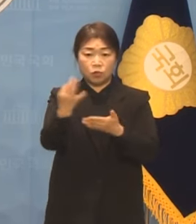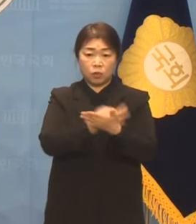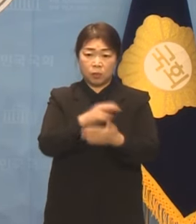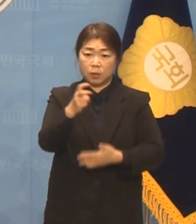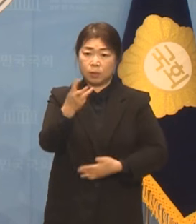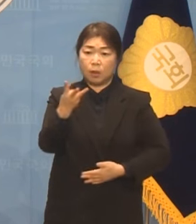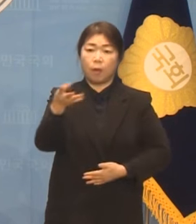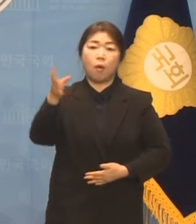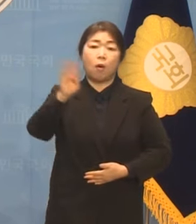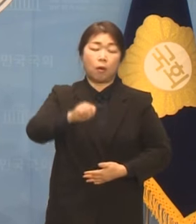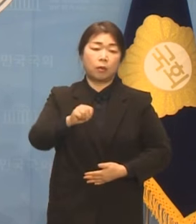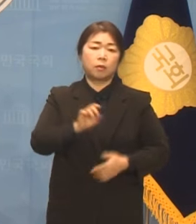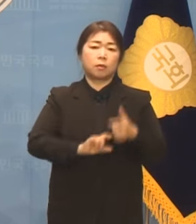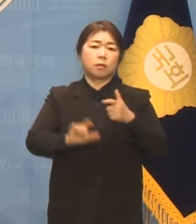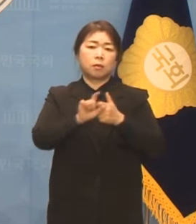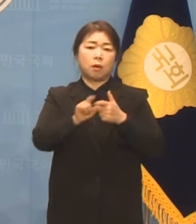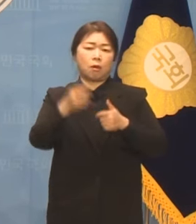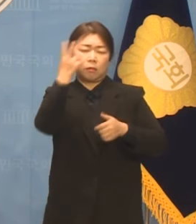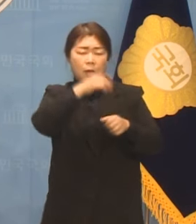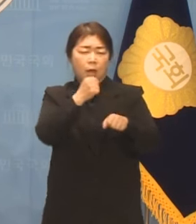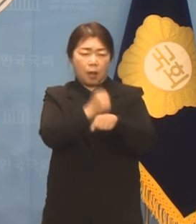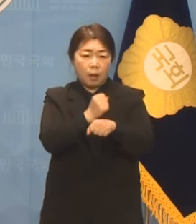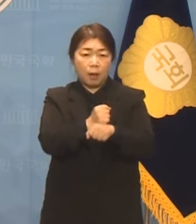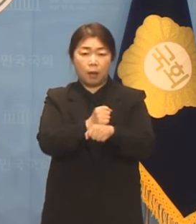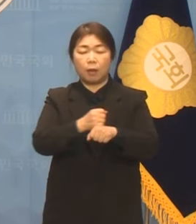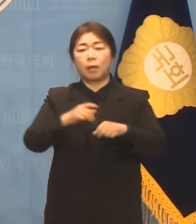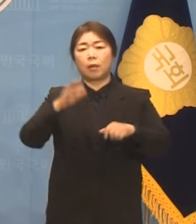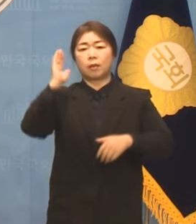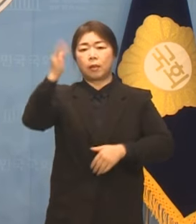수사하라 더 크게 외칠 수밖에 없습니다.